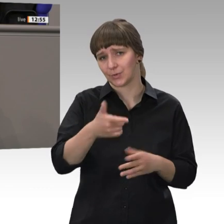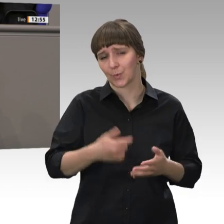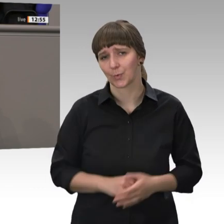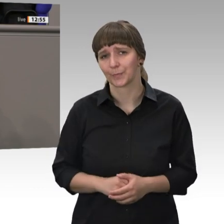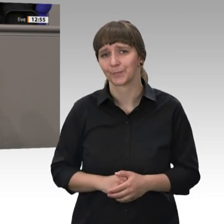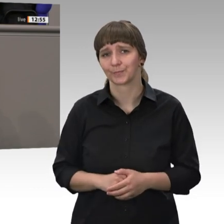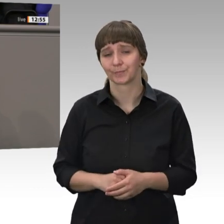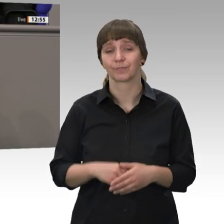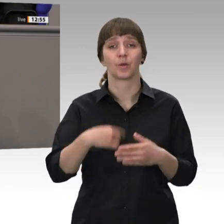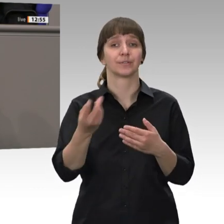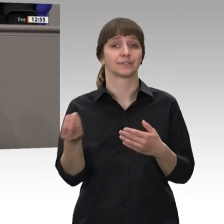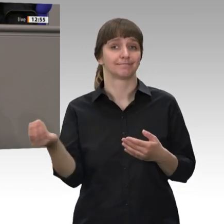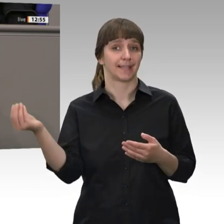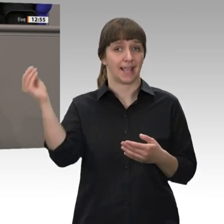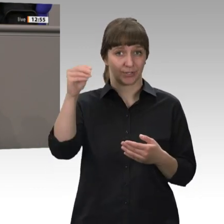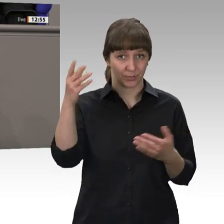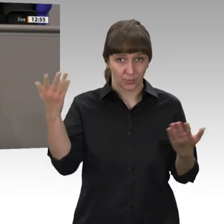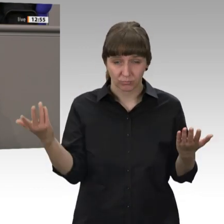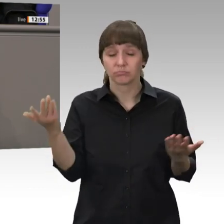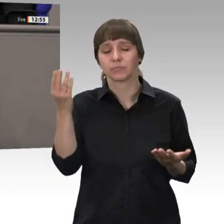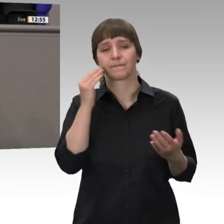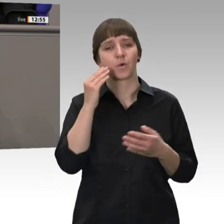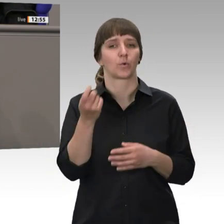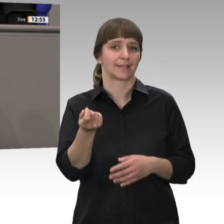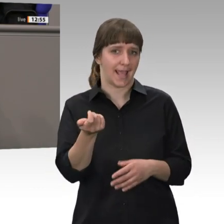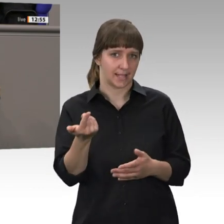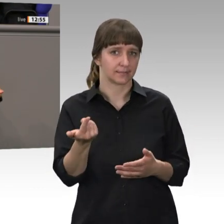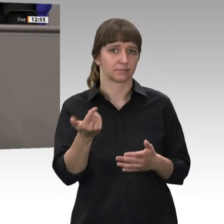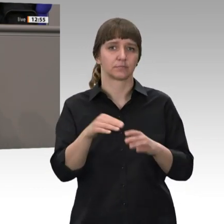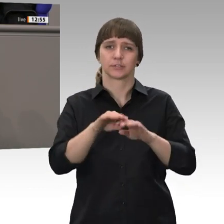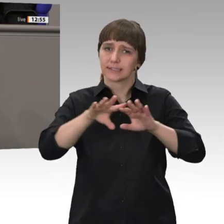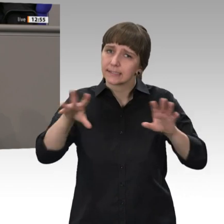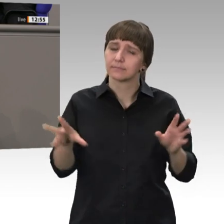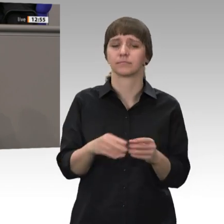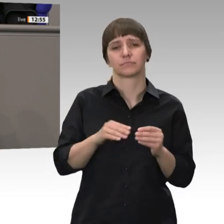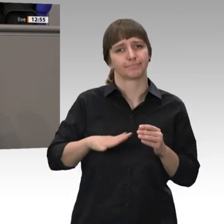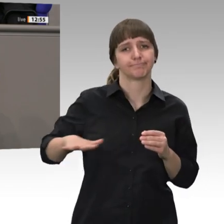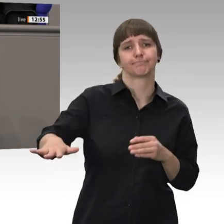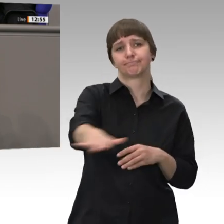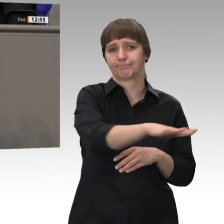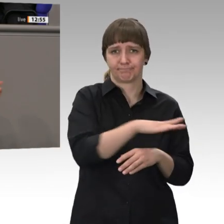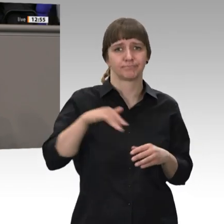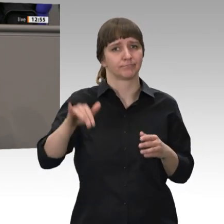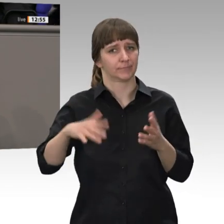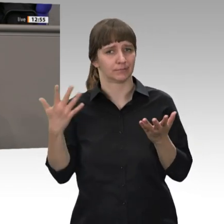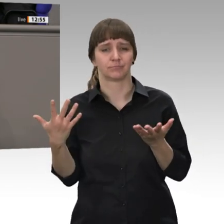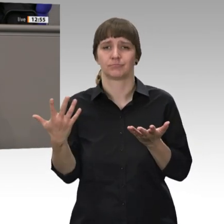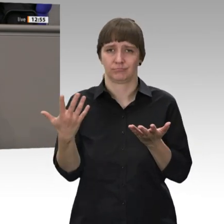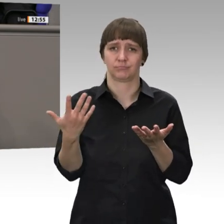Ergänzung gegebenenfalls mit Wohngeld wird damit flächendeckend ein Einkommen oberhalb der Grundsicherung